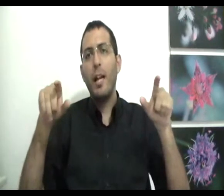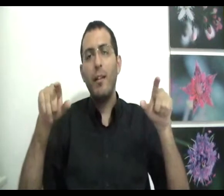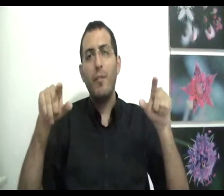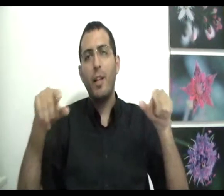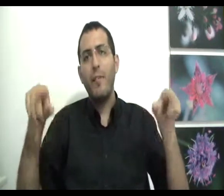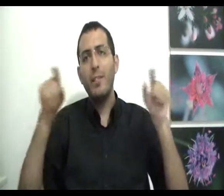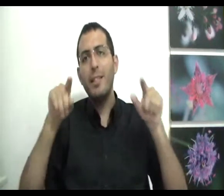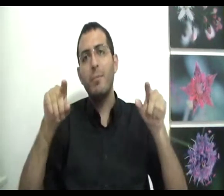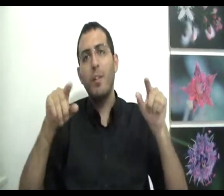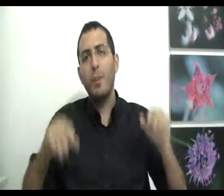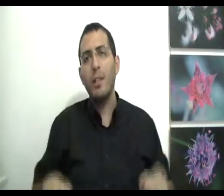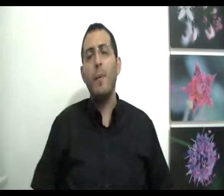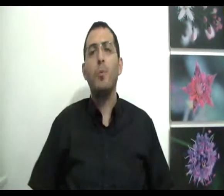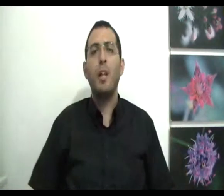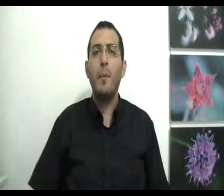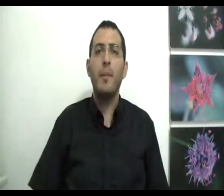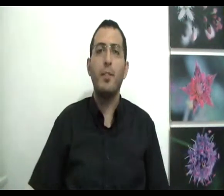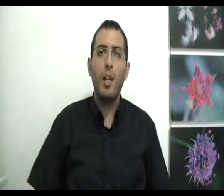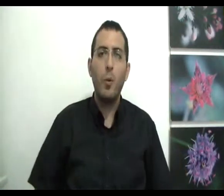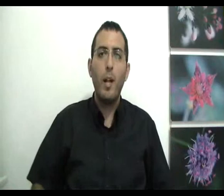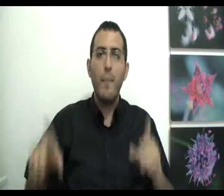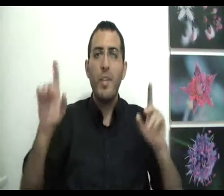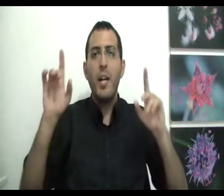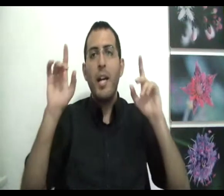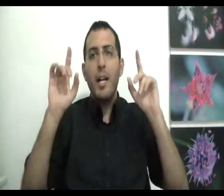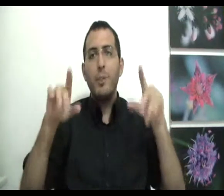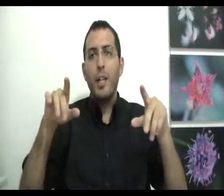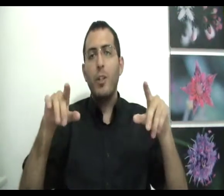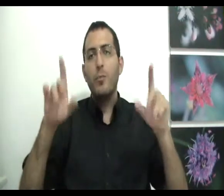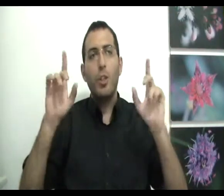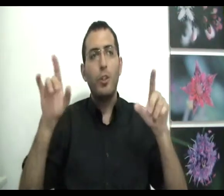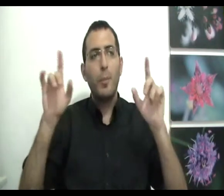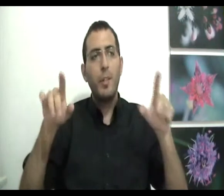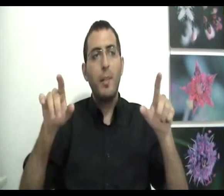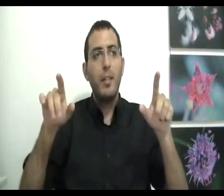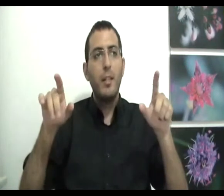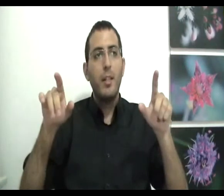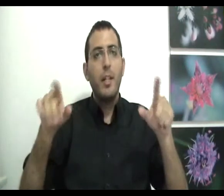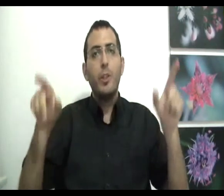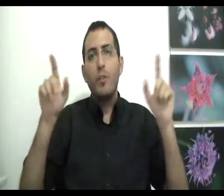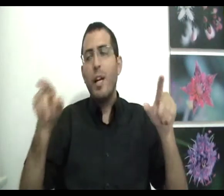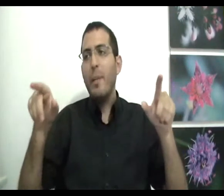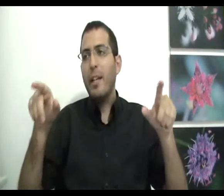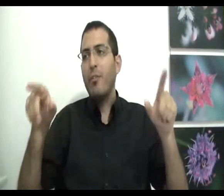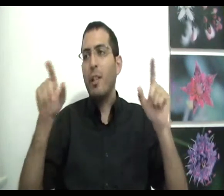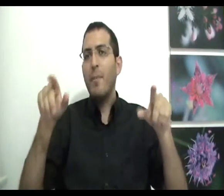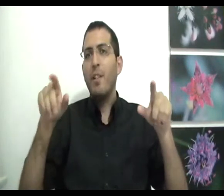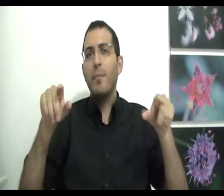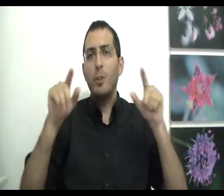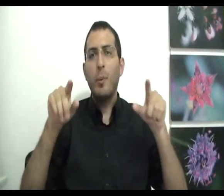להכיל תפחים וזה עצמו יהפוך את האדם למ מאושר באמת ושיהיה לכולם המשך יום של עושר פנימי שנובע מכך שאדם יבין את מה שהוא